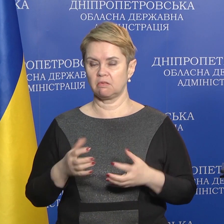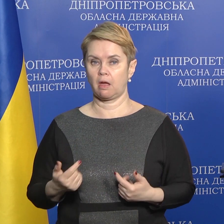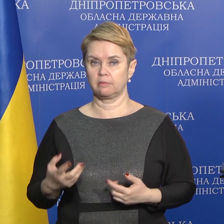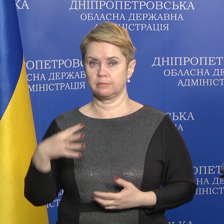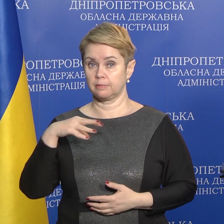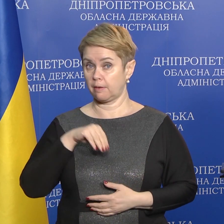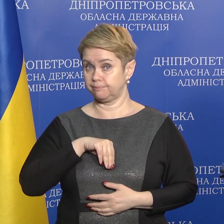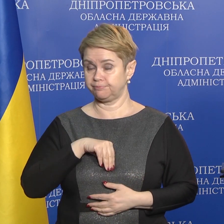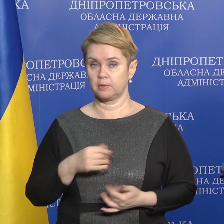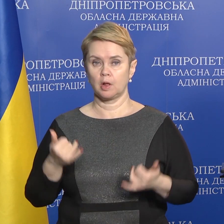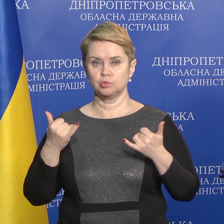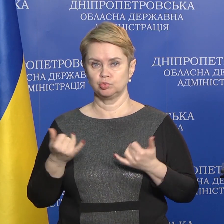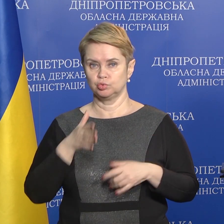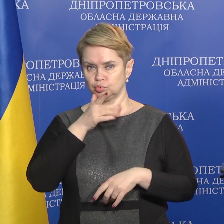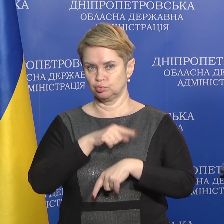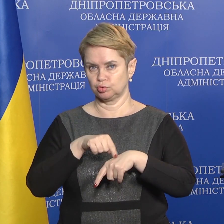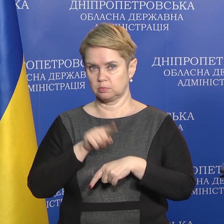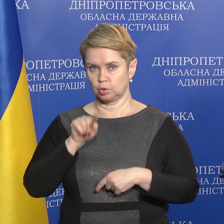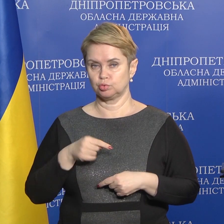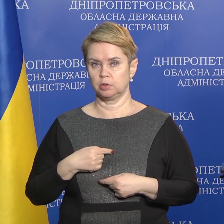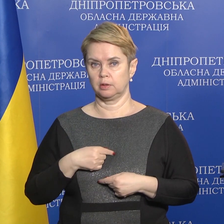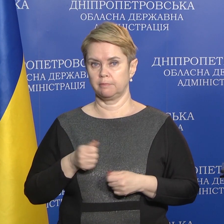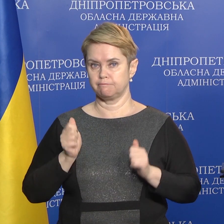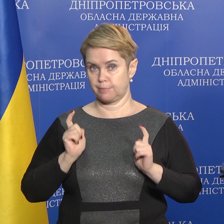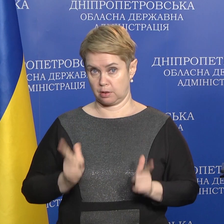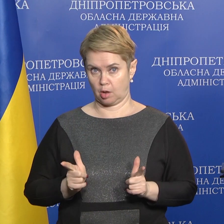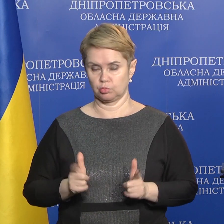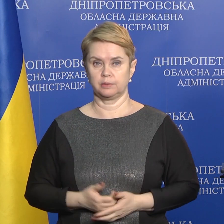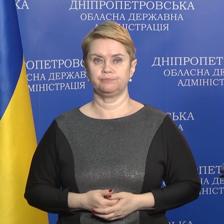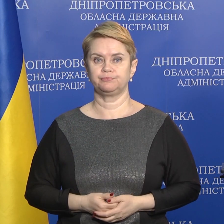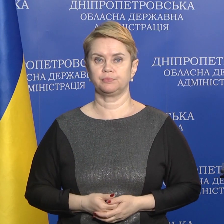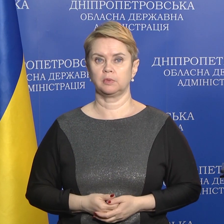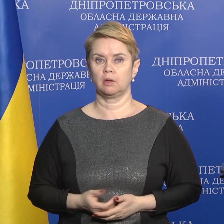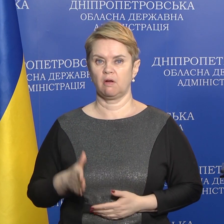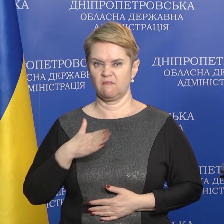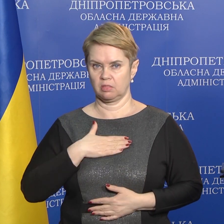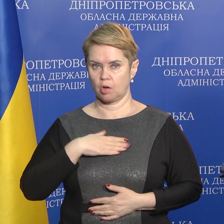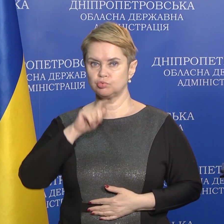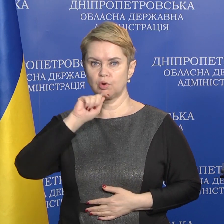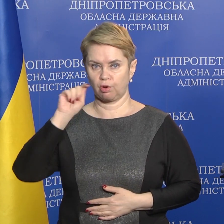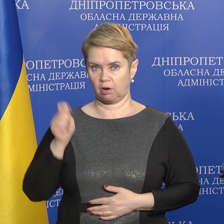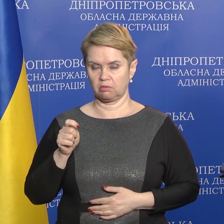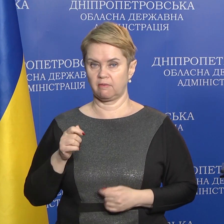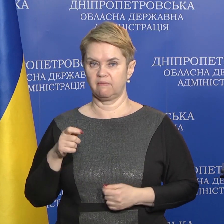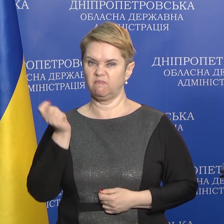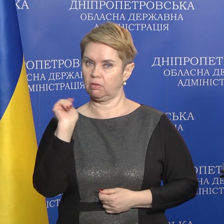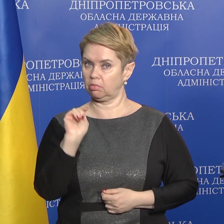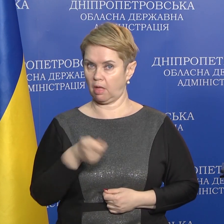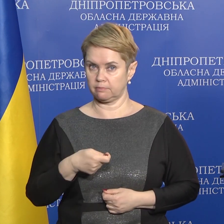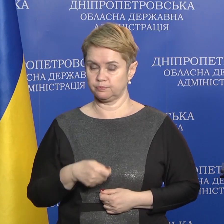На сьогоднішній час ми повинні прийняти в нашій країні війна.